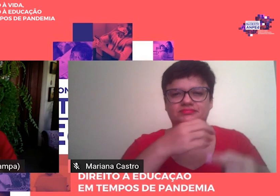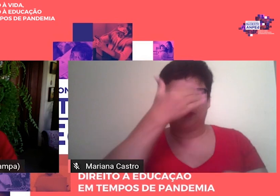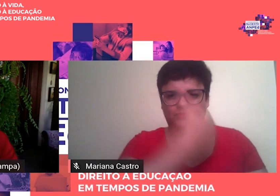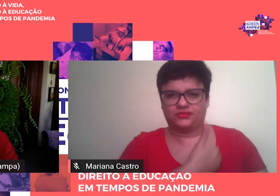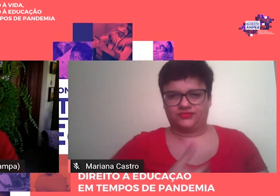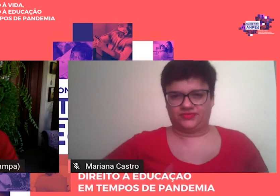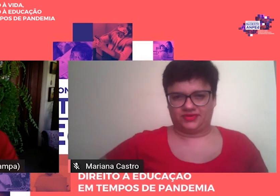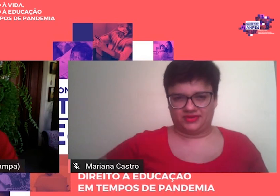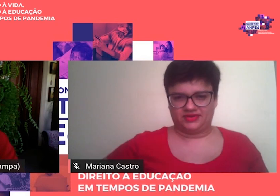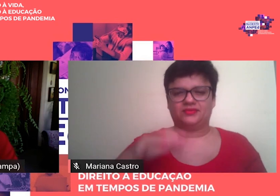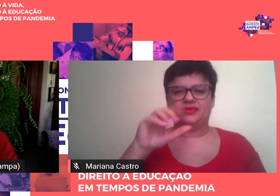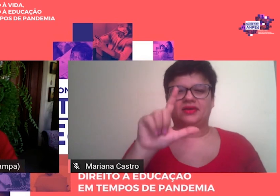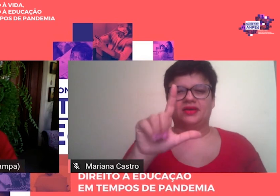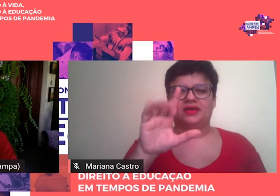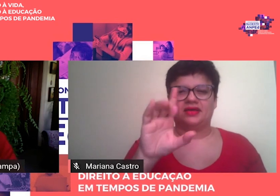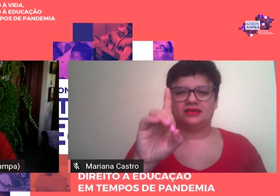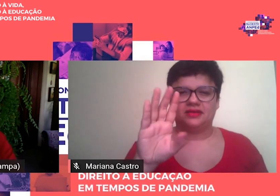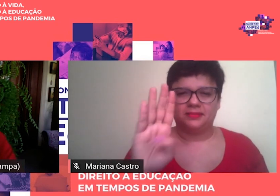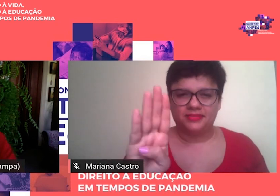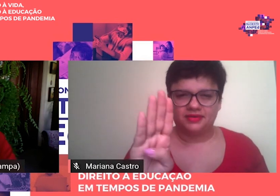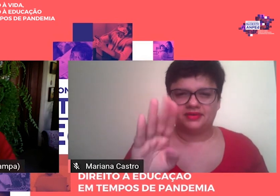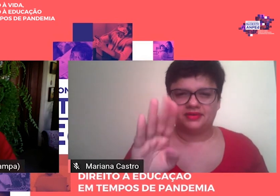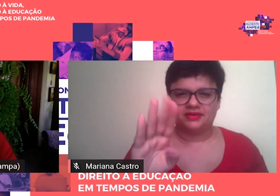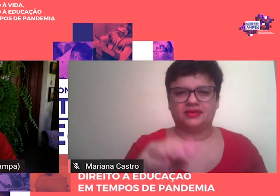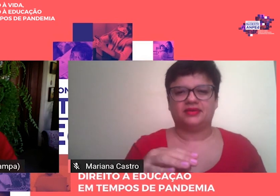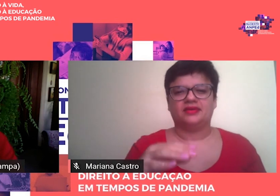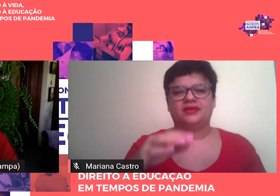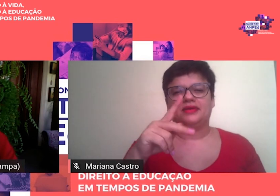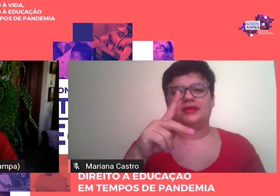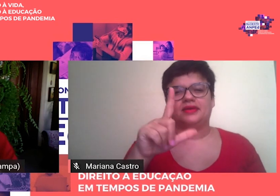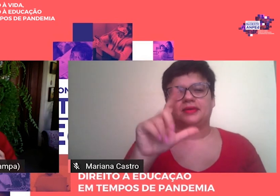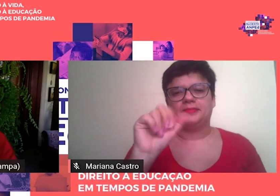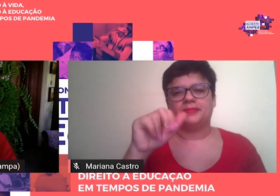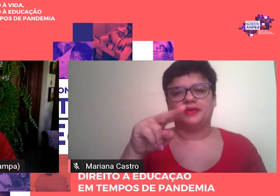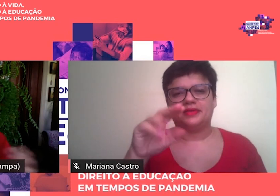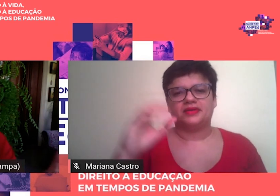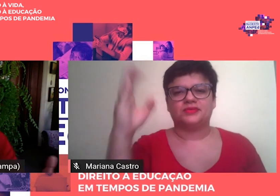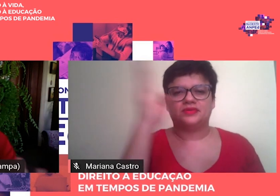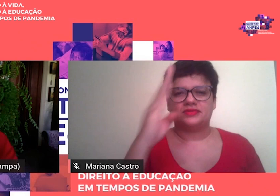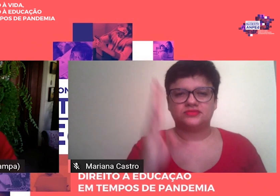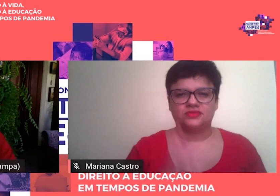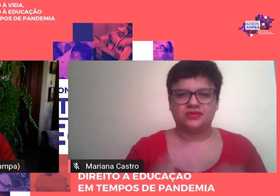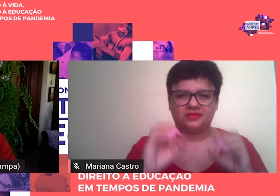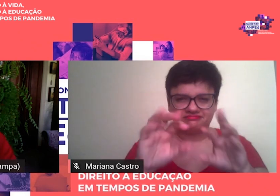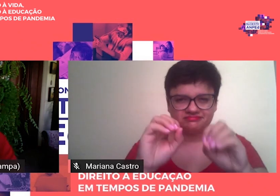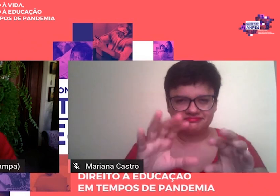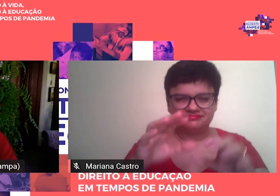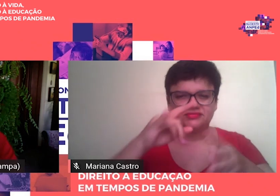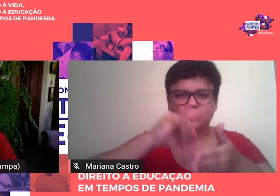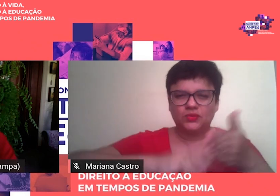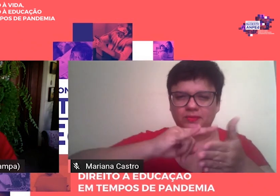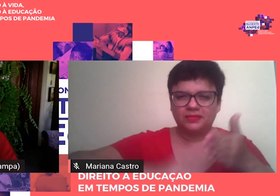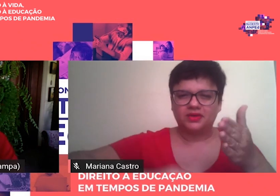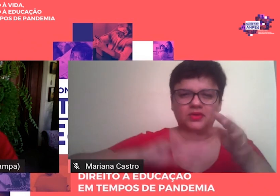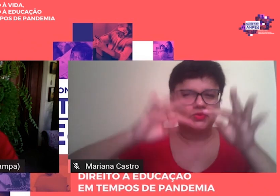os planos nacionais de educação que nós tivemos e estamos